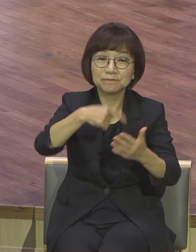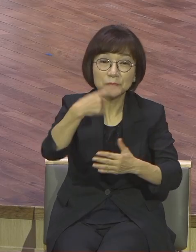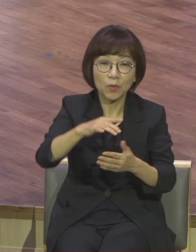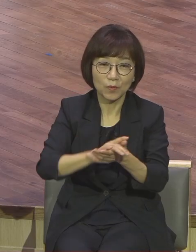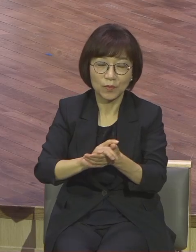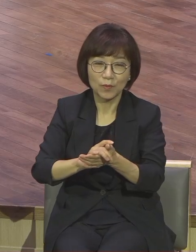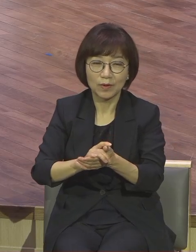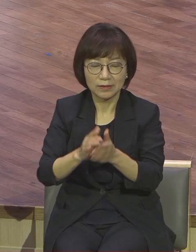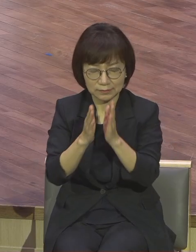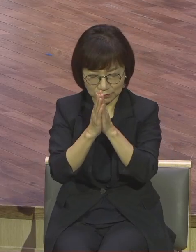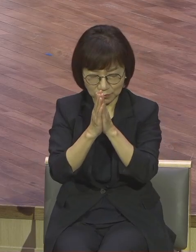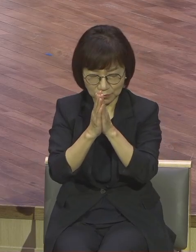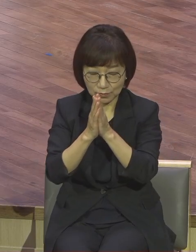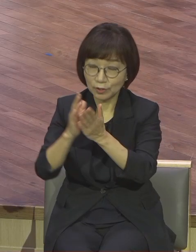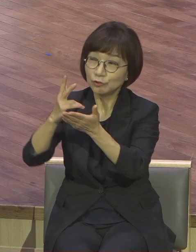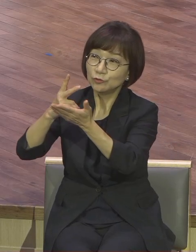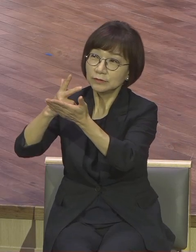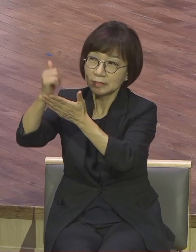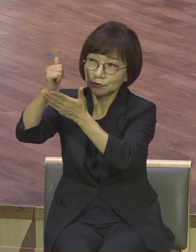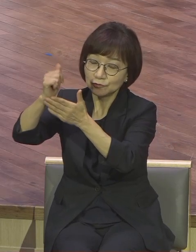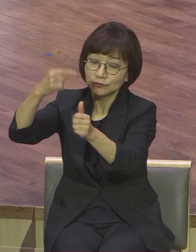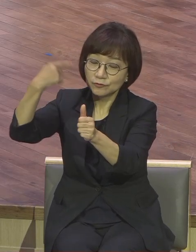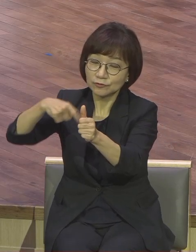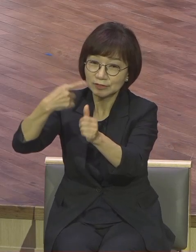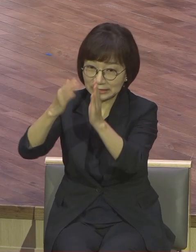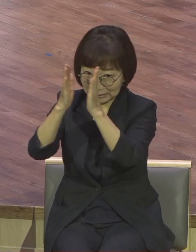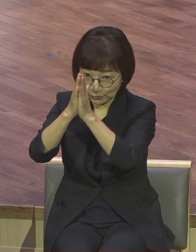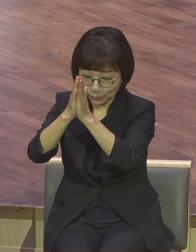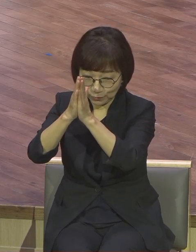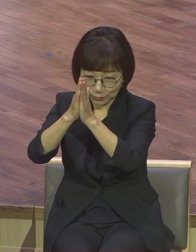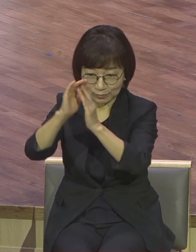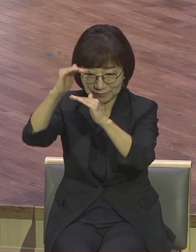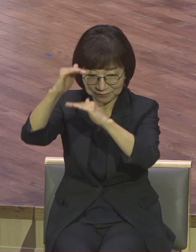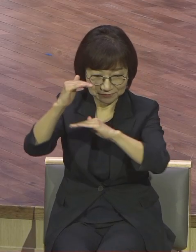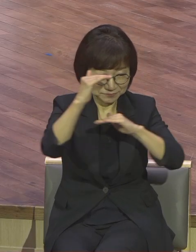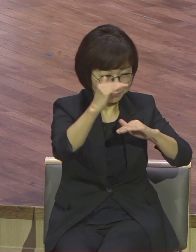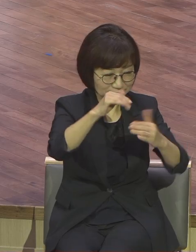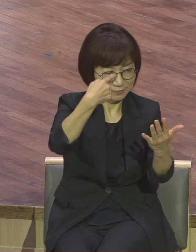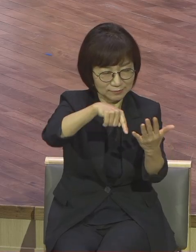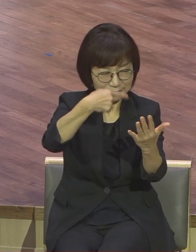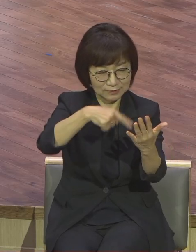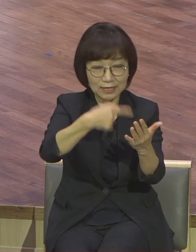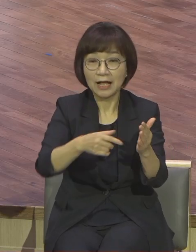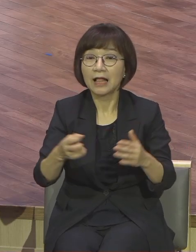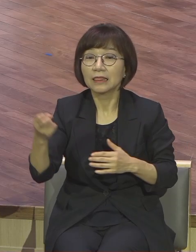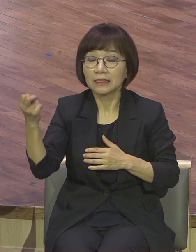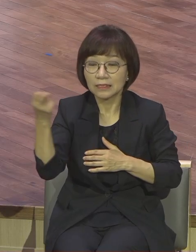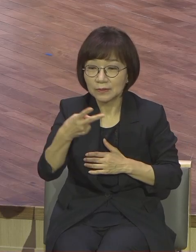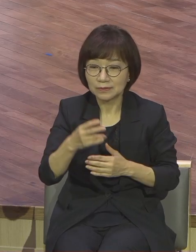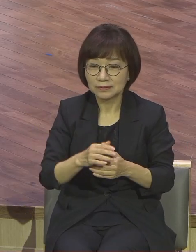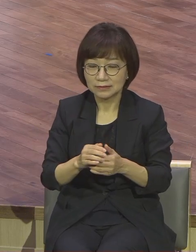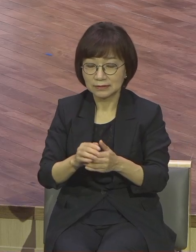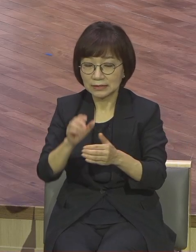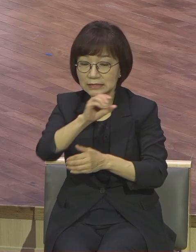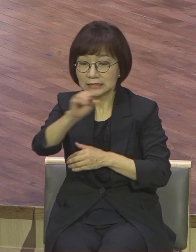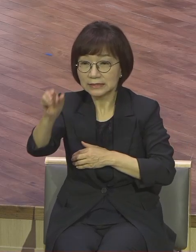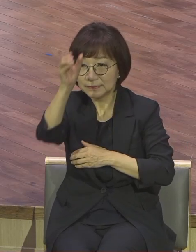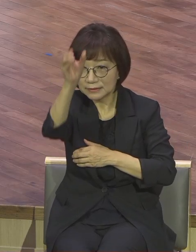기도부터 가르쳐어요 그리고 십자가를 지기 직전에 마지막으로 행하신 제자사역도 뭡니까 지금 기도입니다